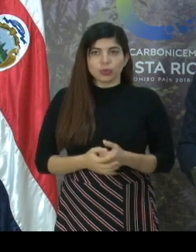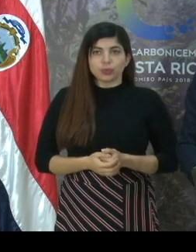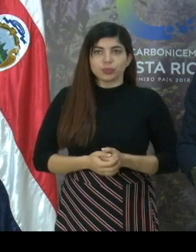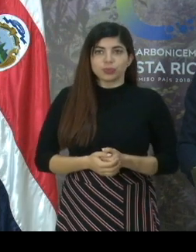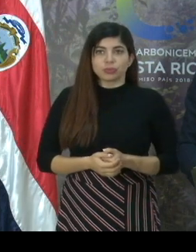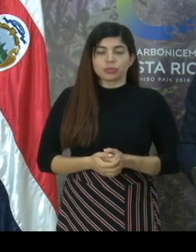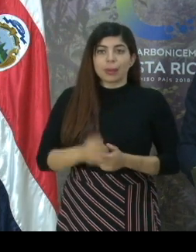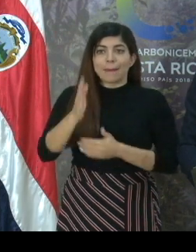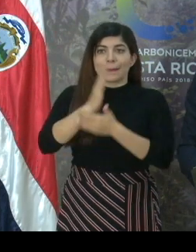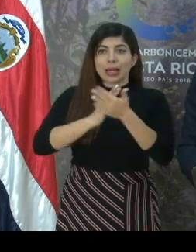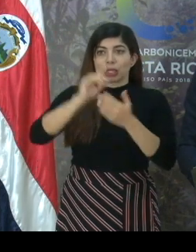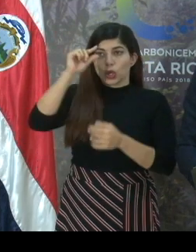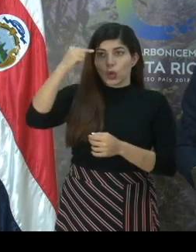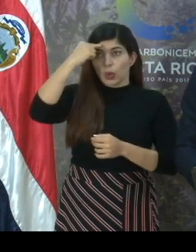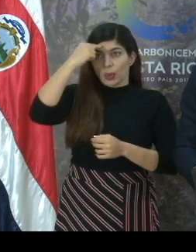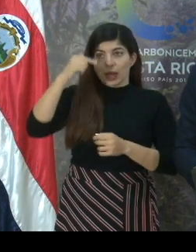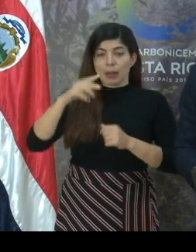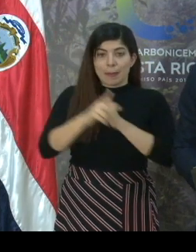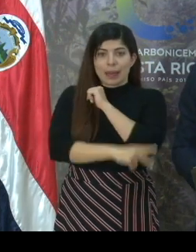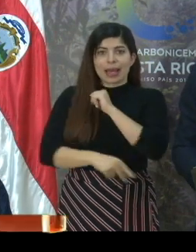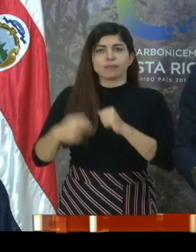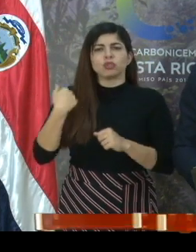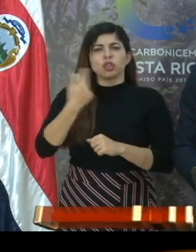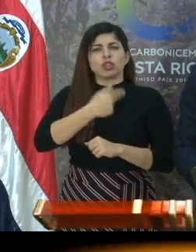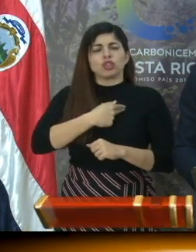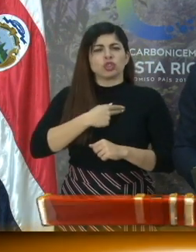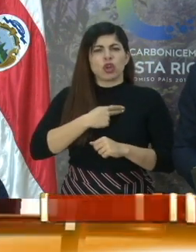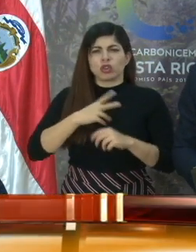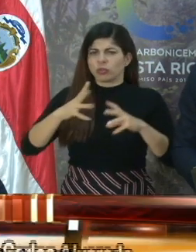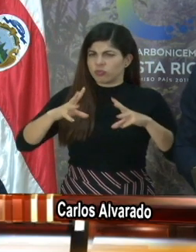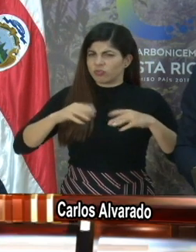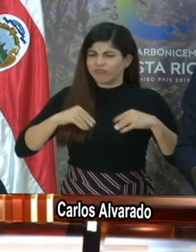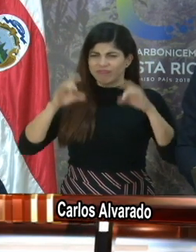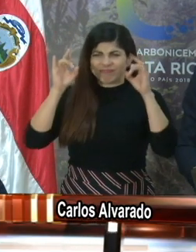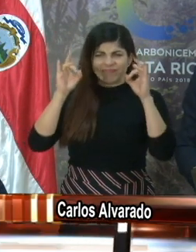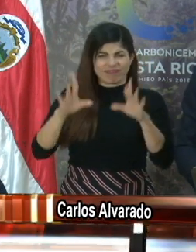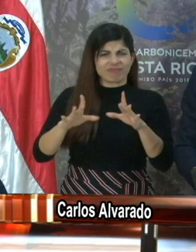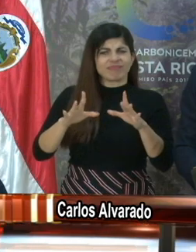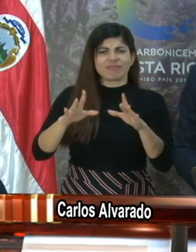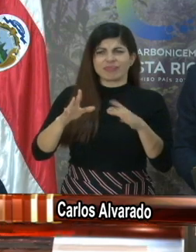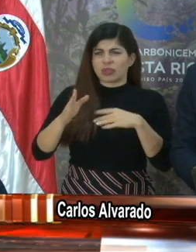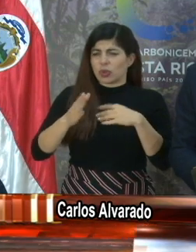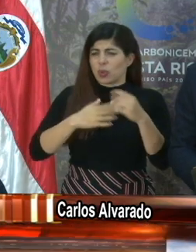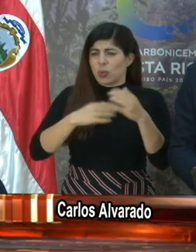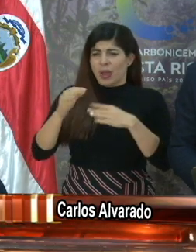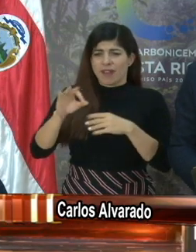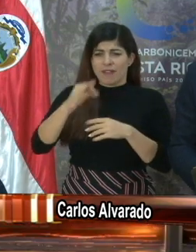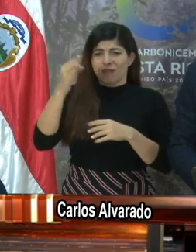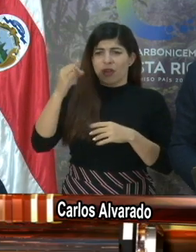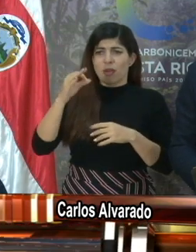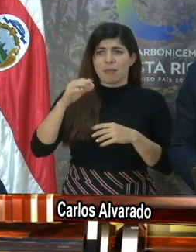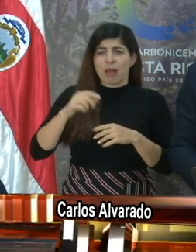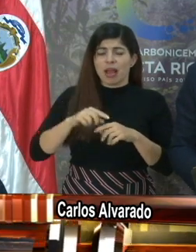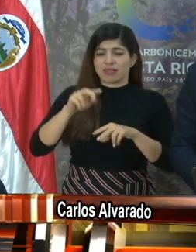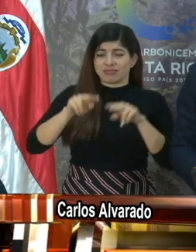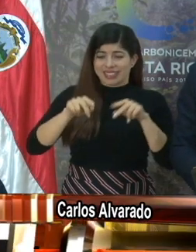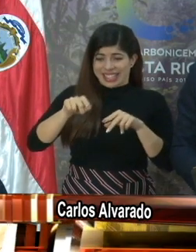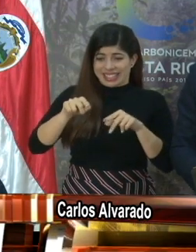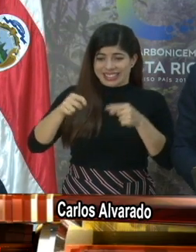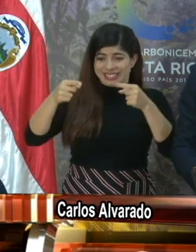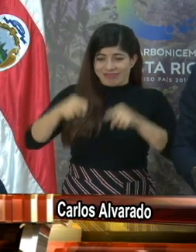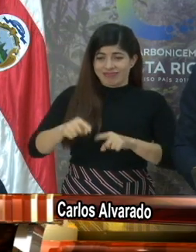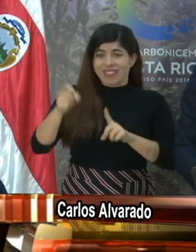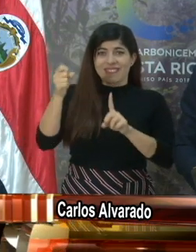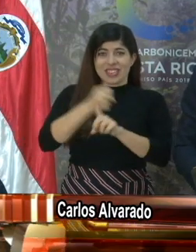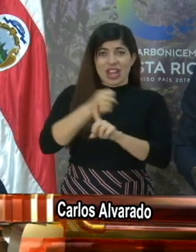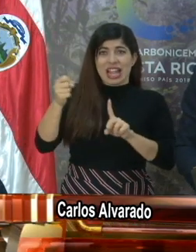Desde el gobierno de la república condenamos y repudiamos en todos sus extremos este acto de